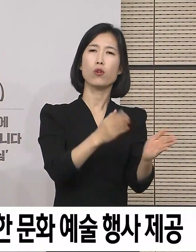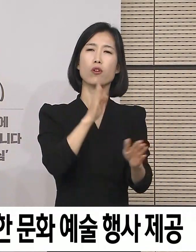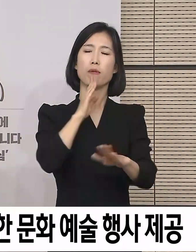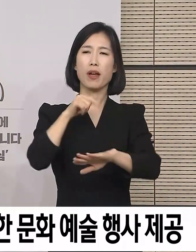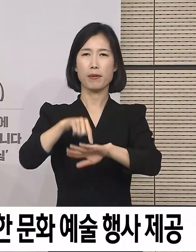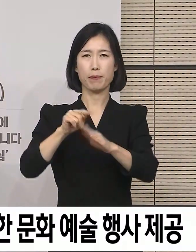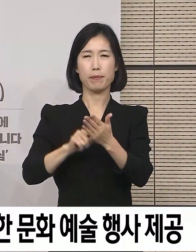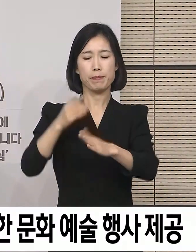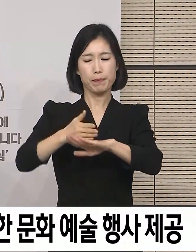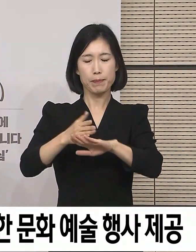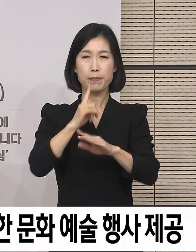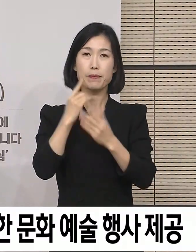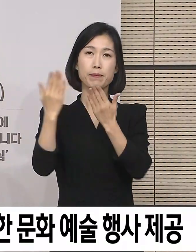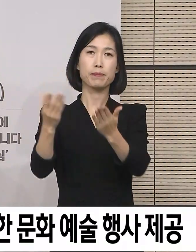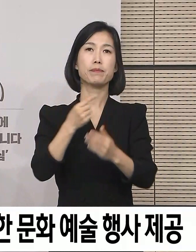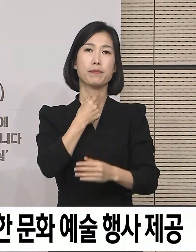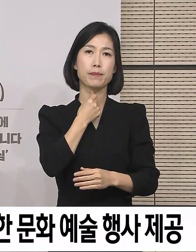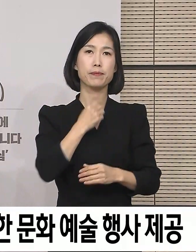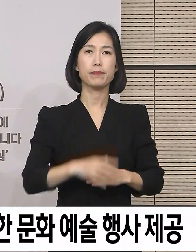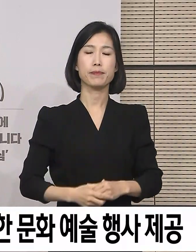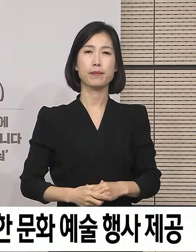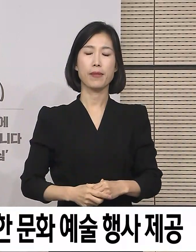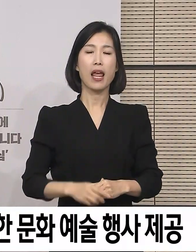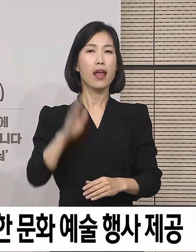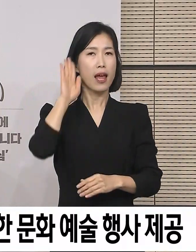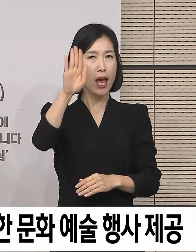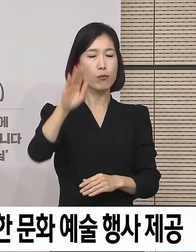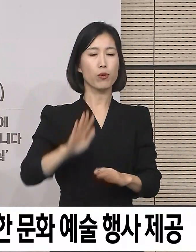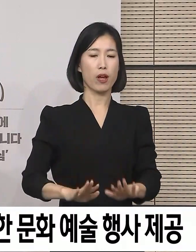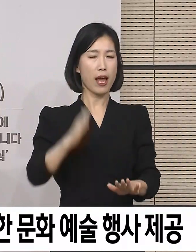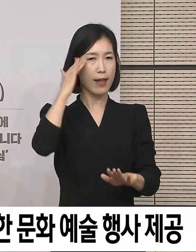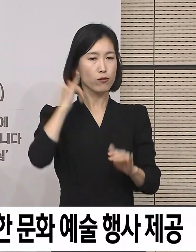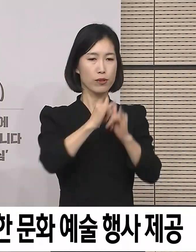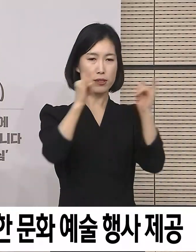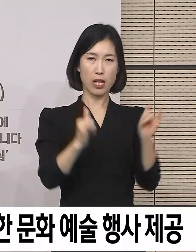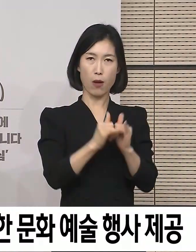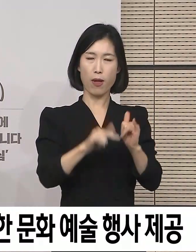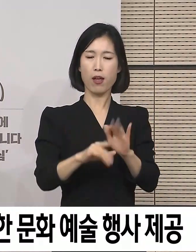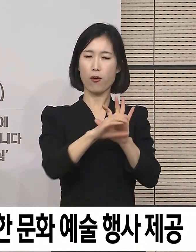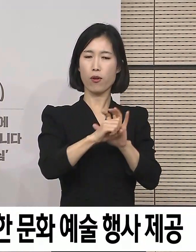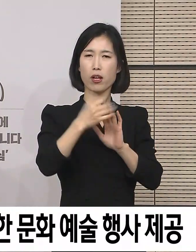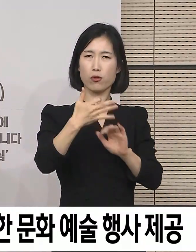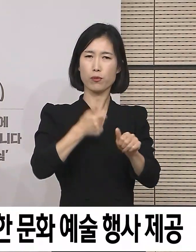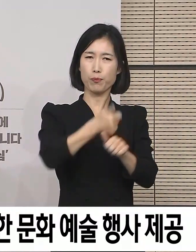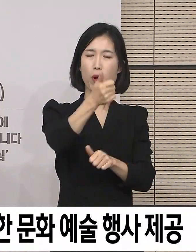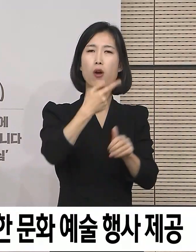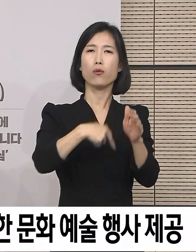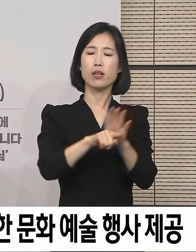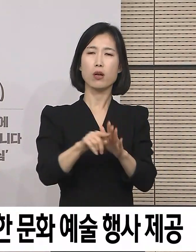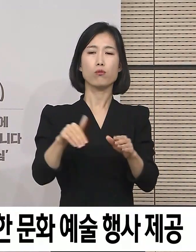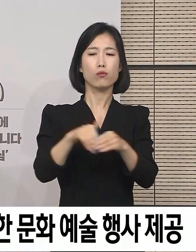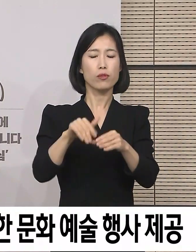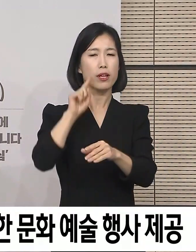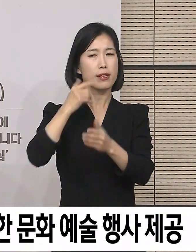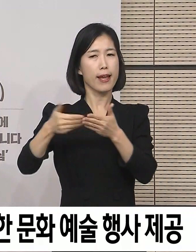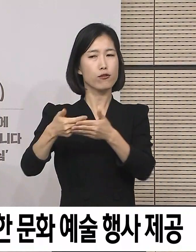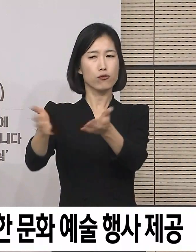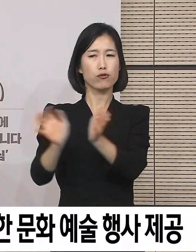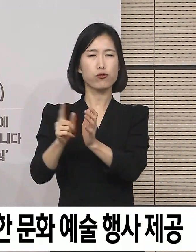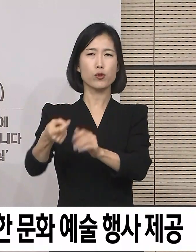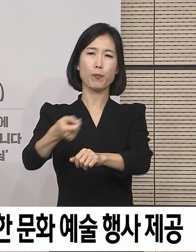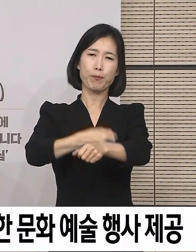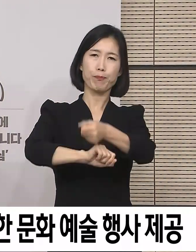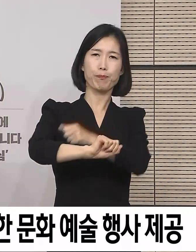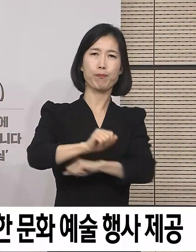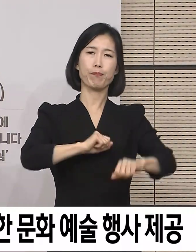진심으로 감사드립니다. 앞으로도 우리 사회가 코로나19를 극복하는 데에서 문화예술계에서 적극적인 역할을